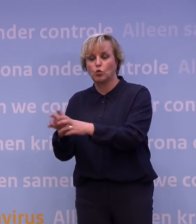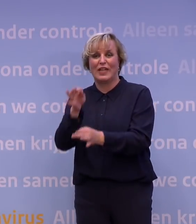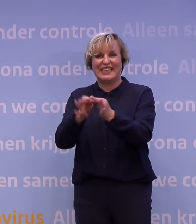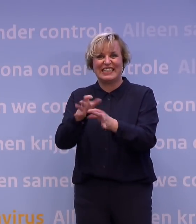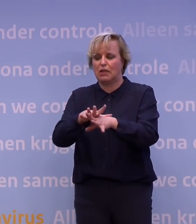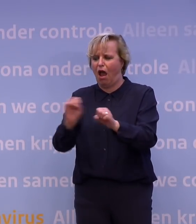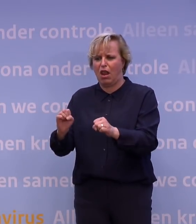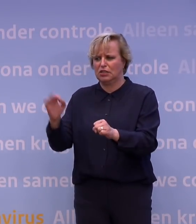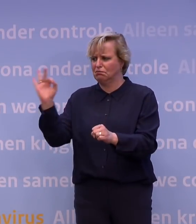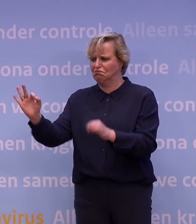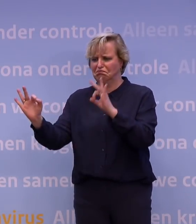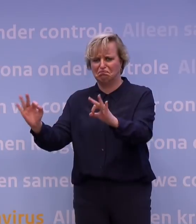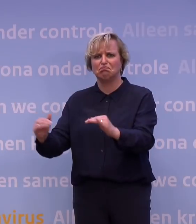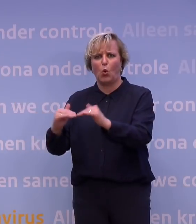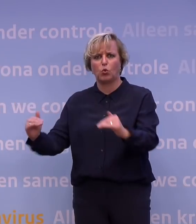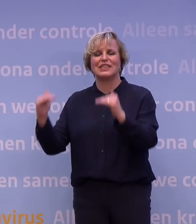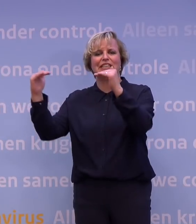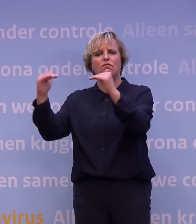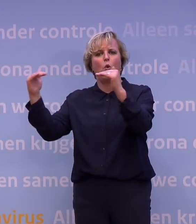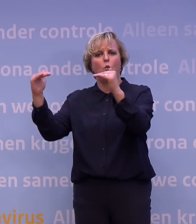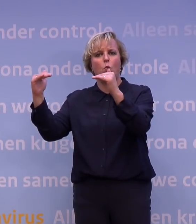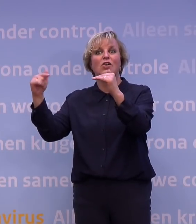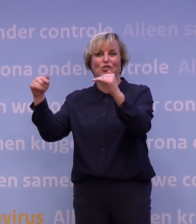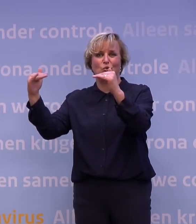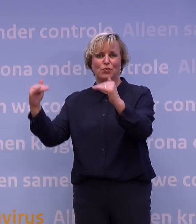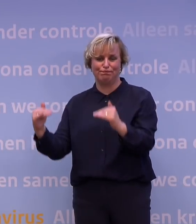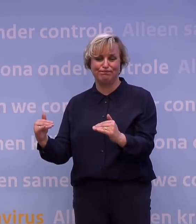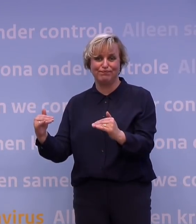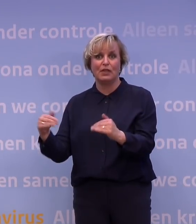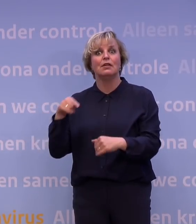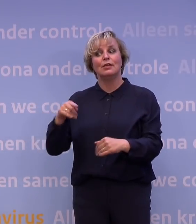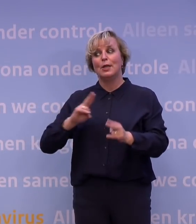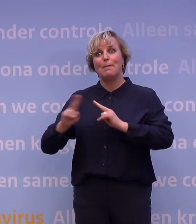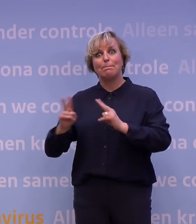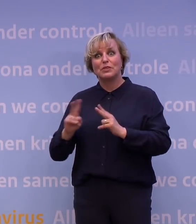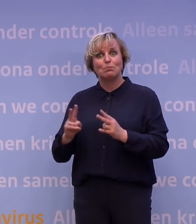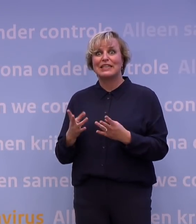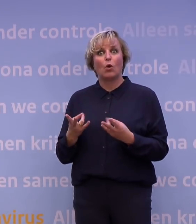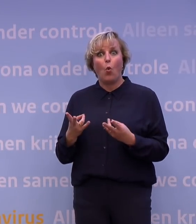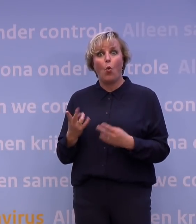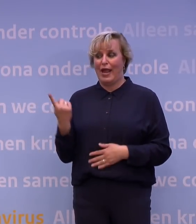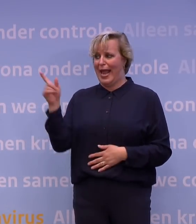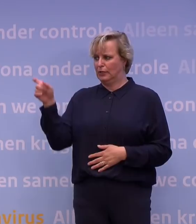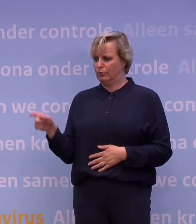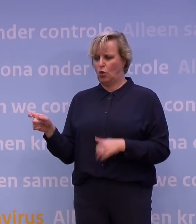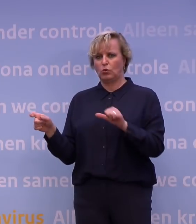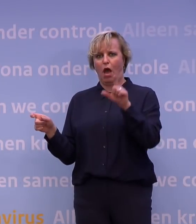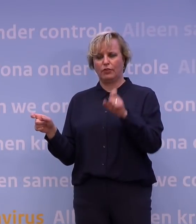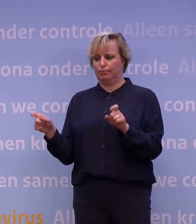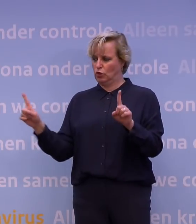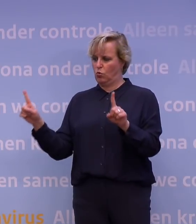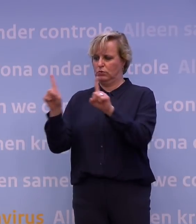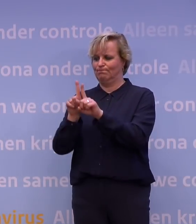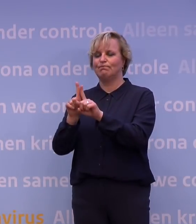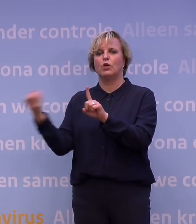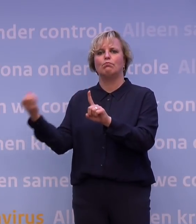op het niveau waar je dat wilt. Uiteindelijk ontstaat een besmetting doordat de ene persoon de andere besmet. En te veel mensen besmetten op dit moment